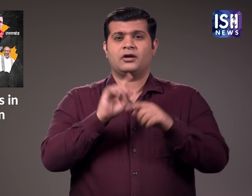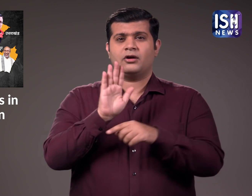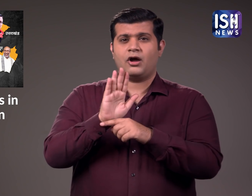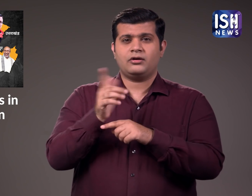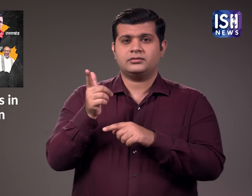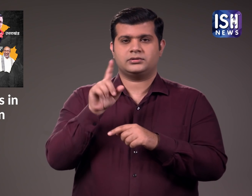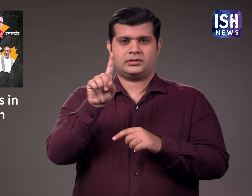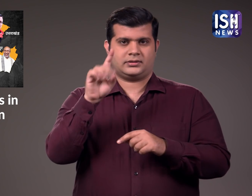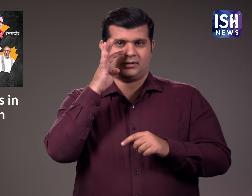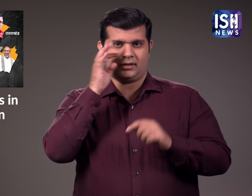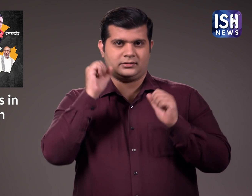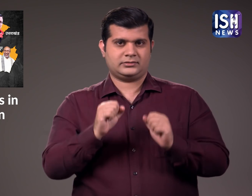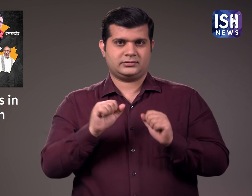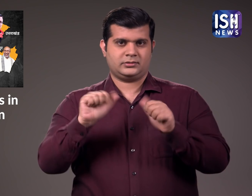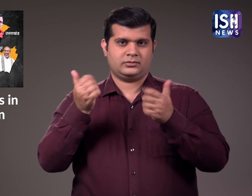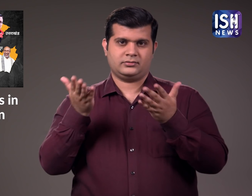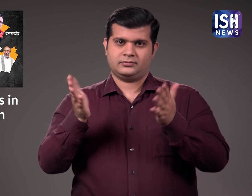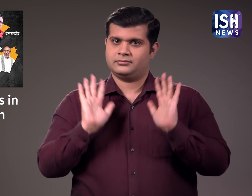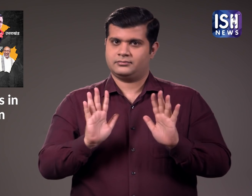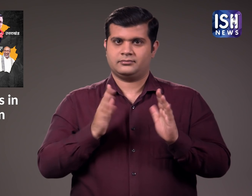कॉंग्रेस ने 19 सीटों पर जीत हासल की है